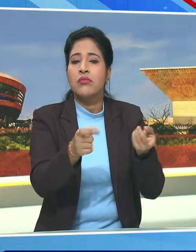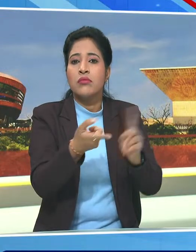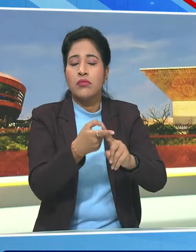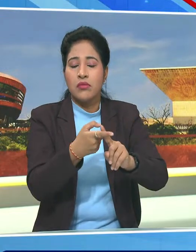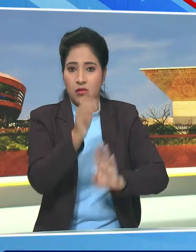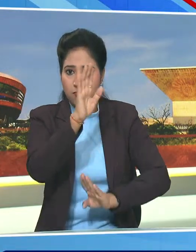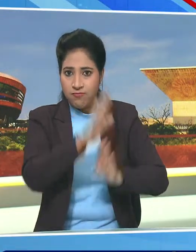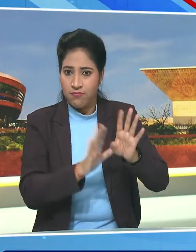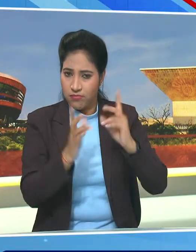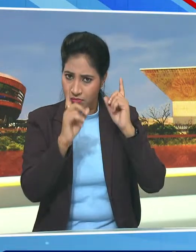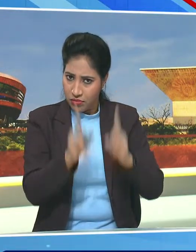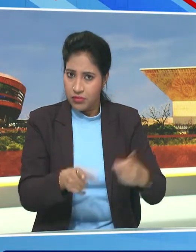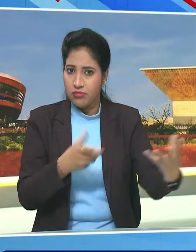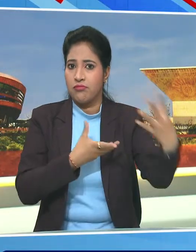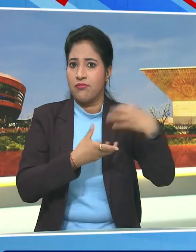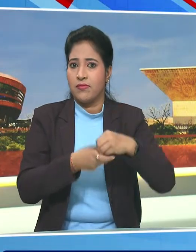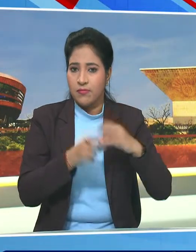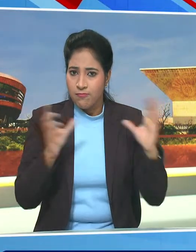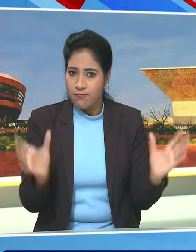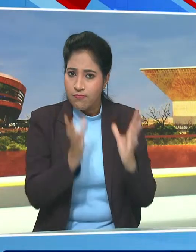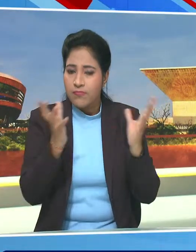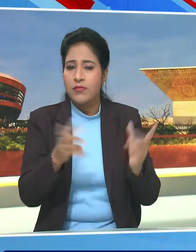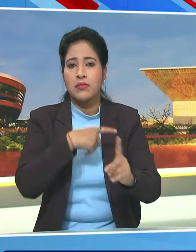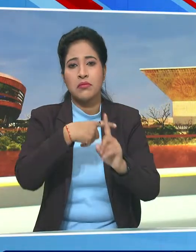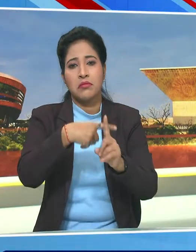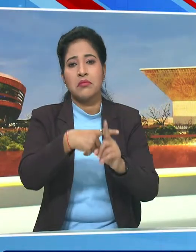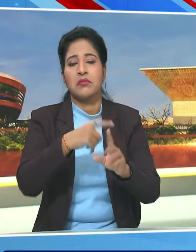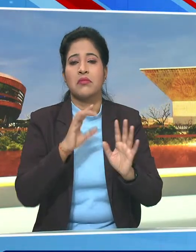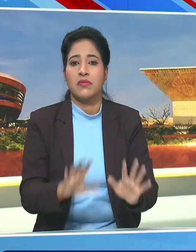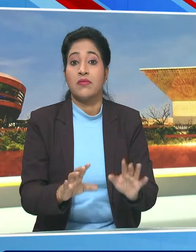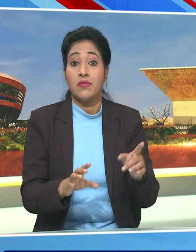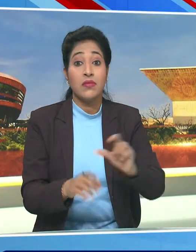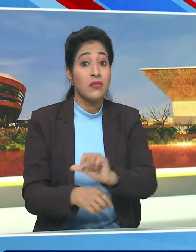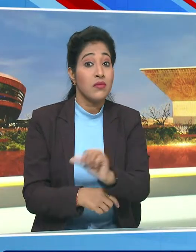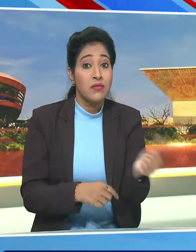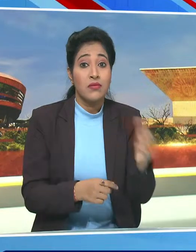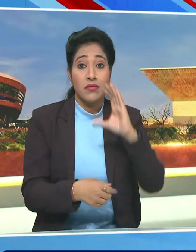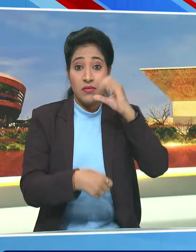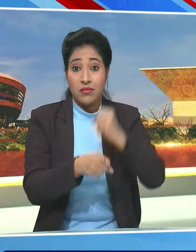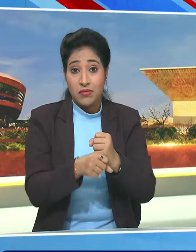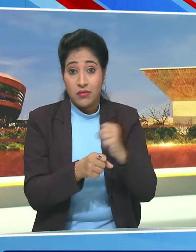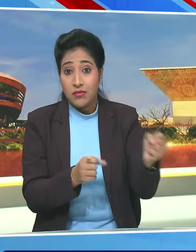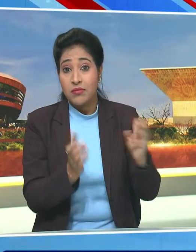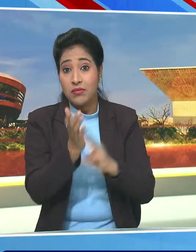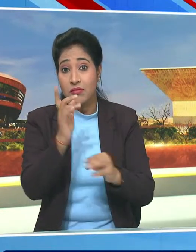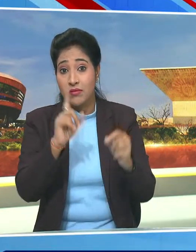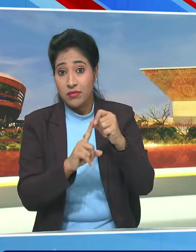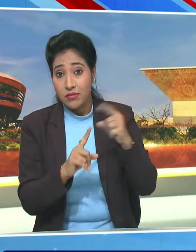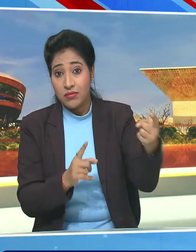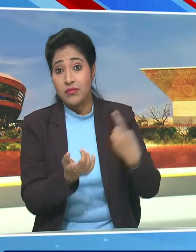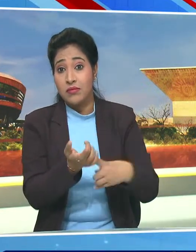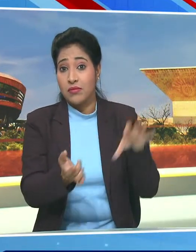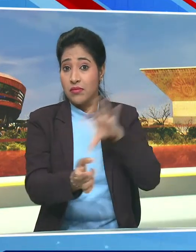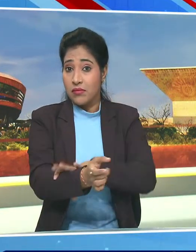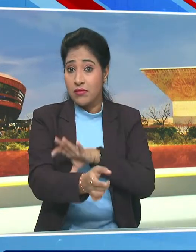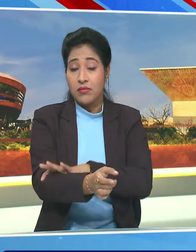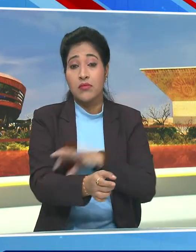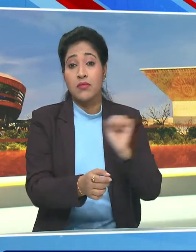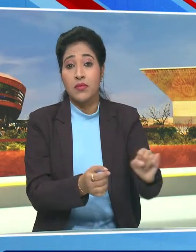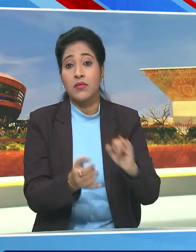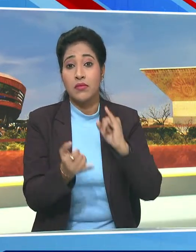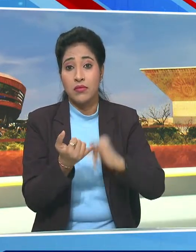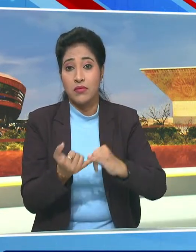और उन्हें समगर विकास में मदद करना है इसके अलावा 36 गड़ मध्य प्रदेश राजिस्थान